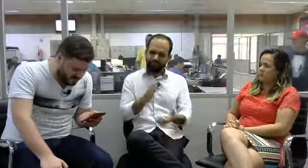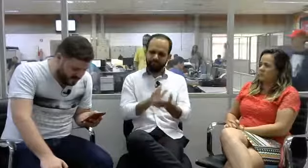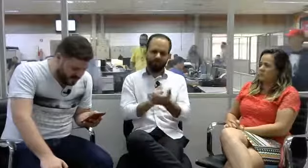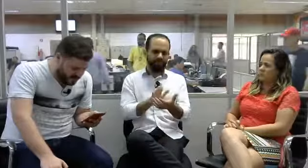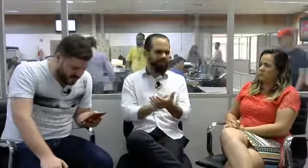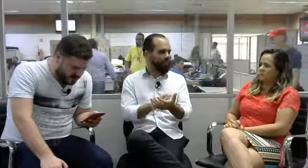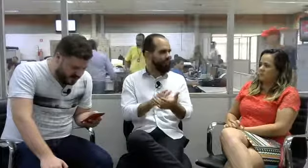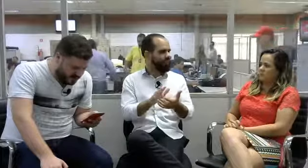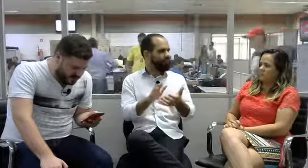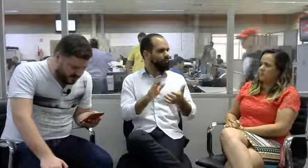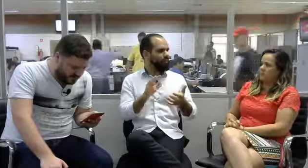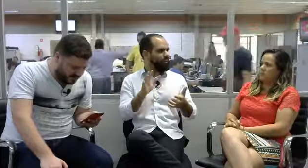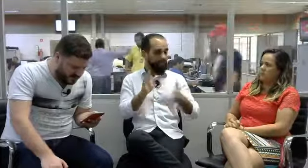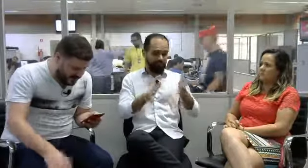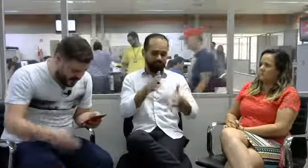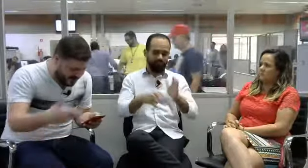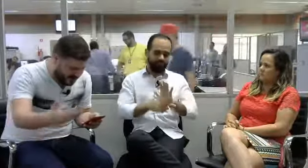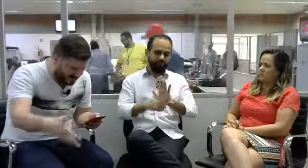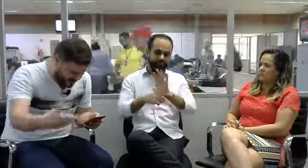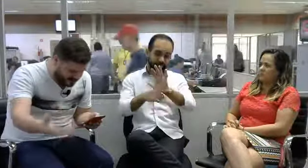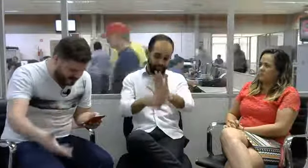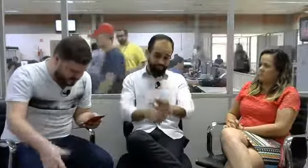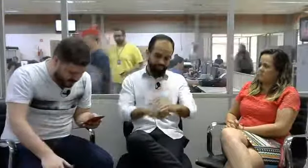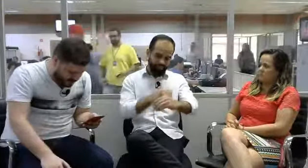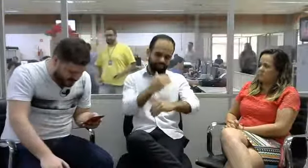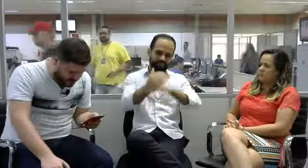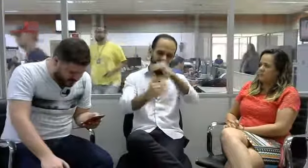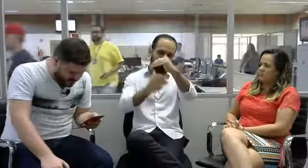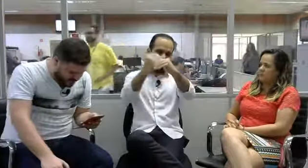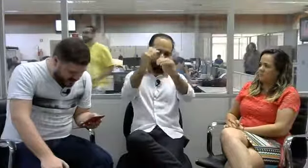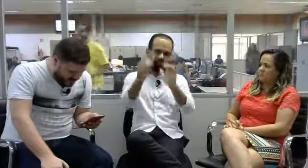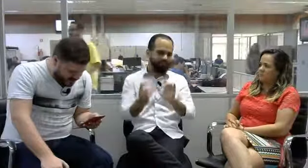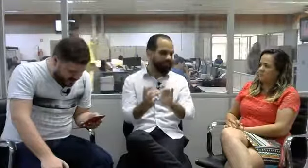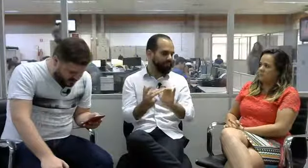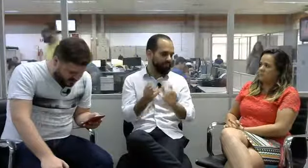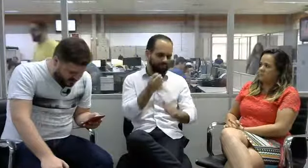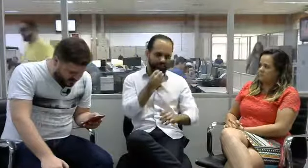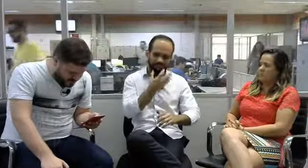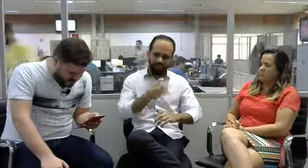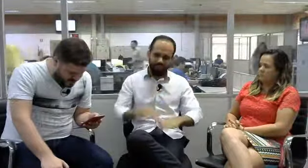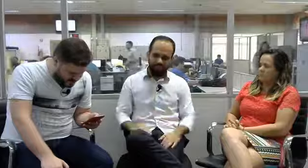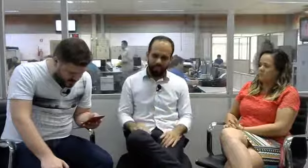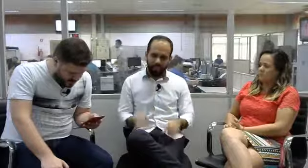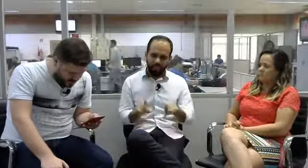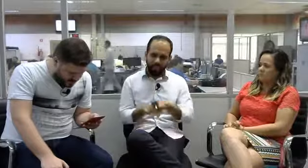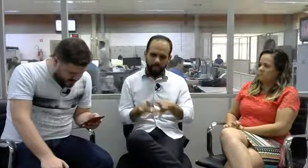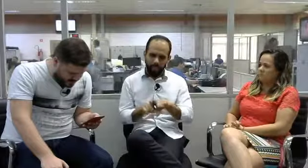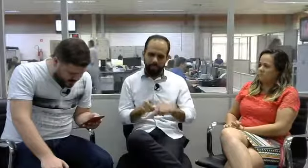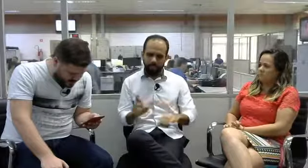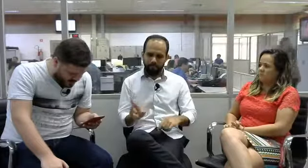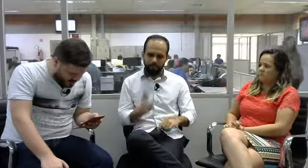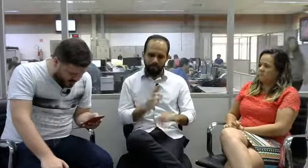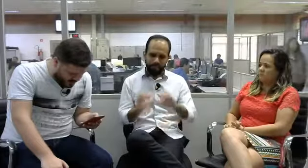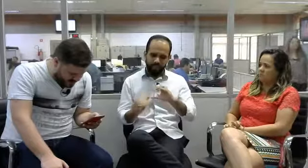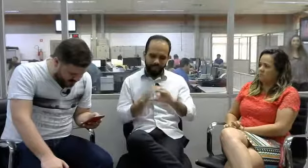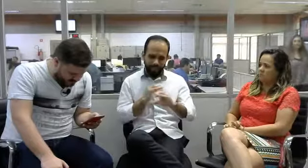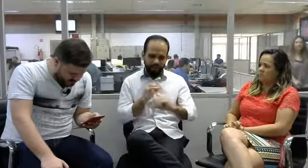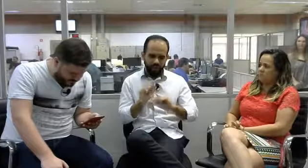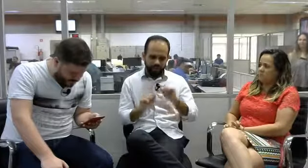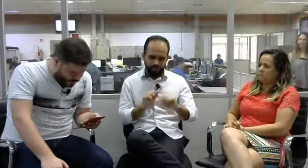para deixar alguém aí mais próximo. Nós temos também comentário aqui do